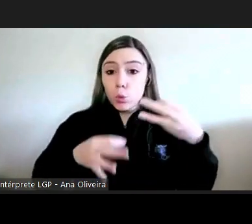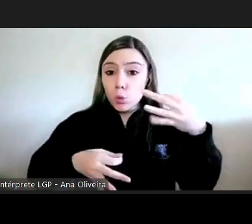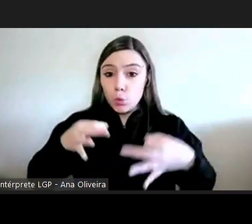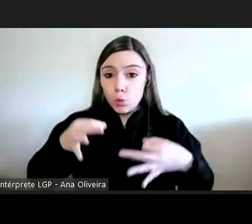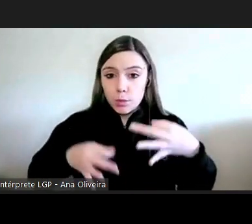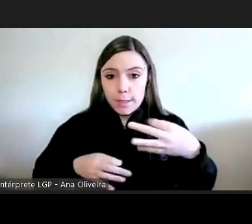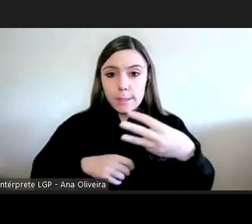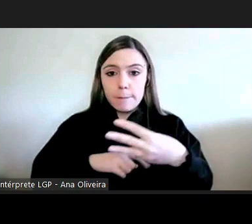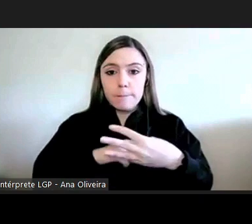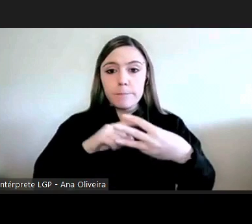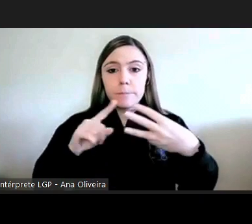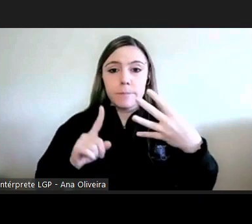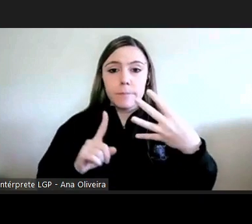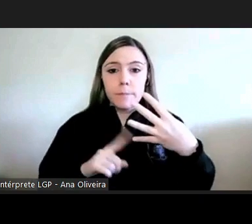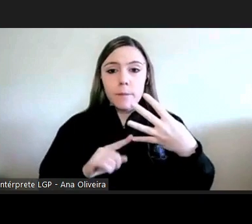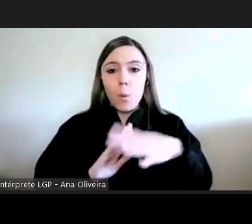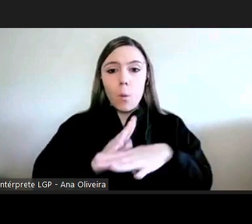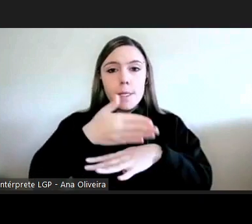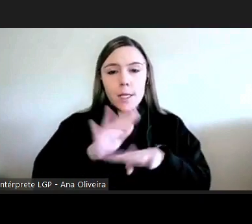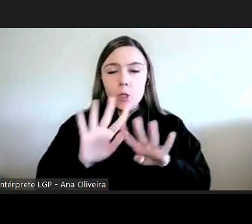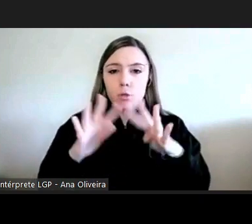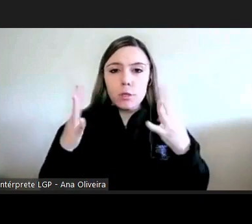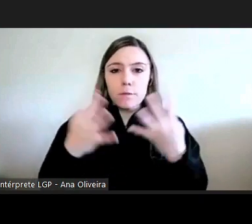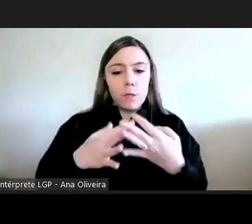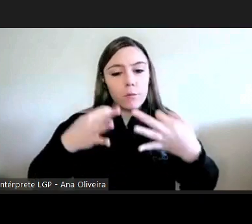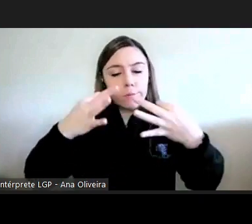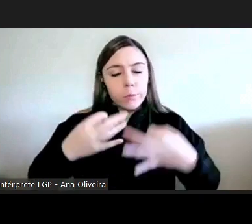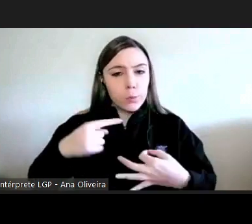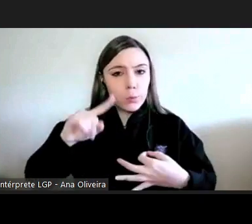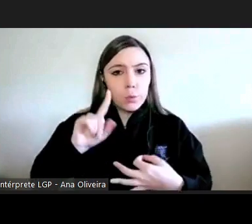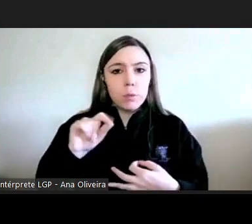e acesso universal informal e gratuito